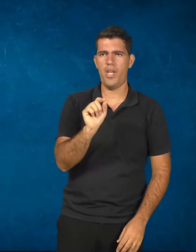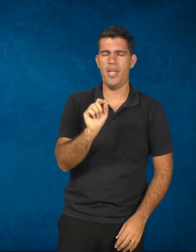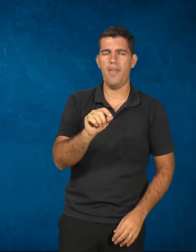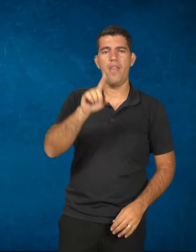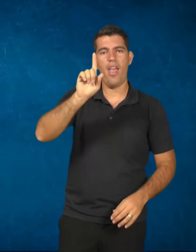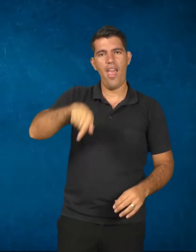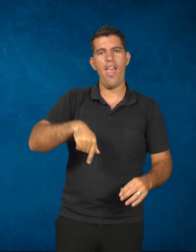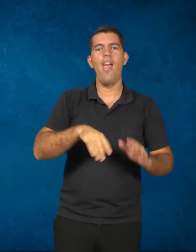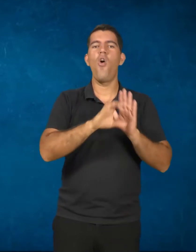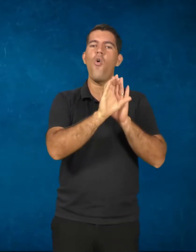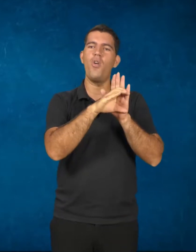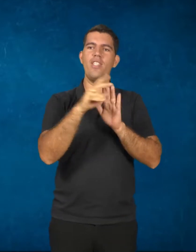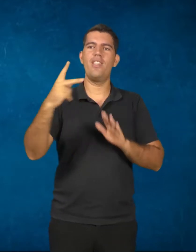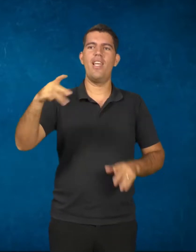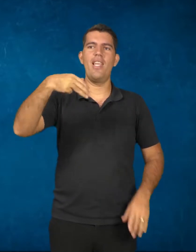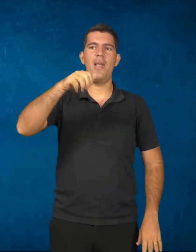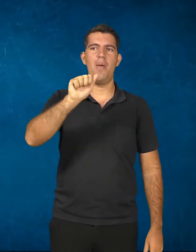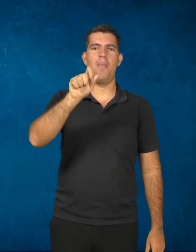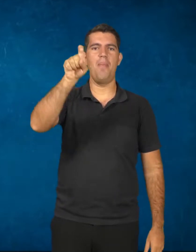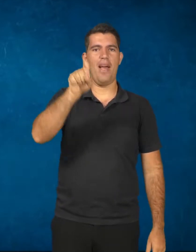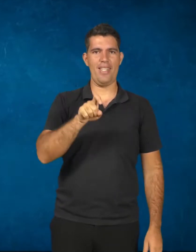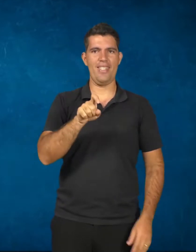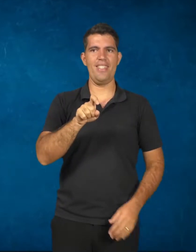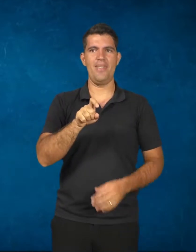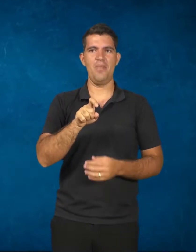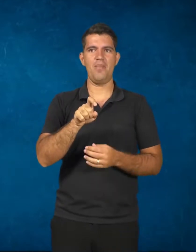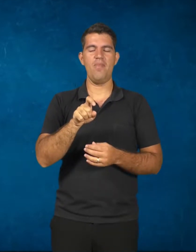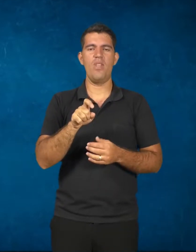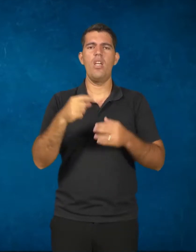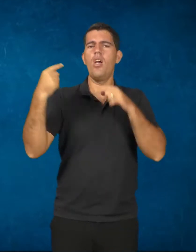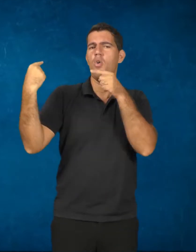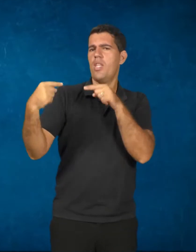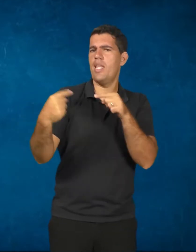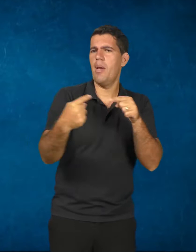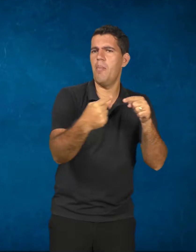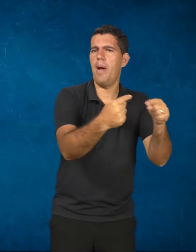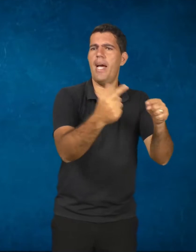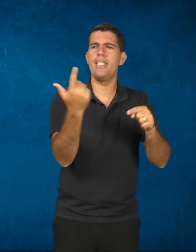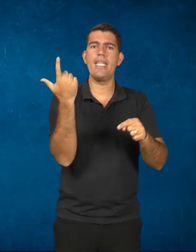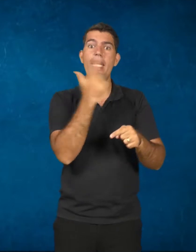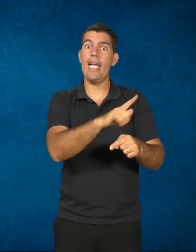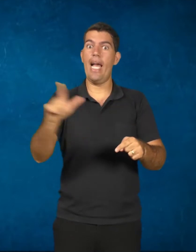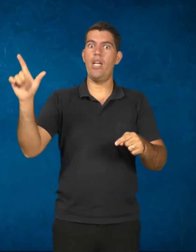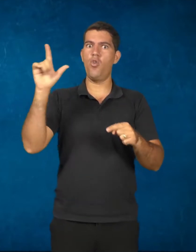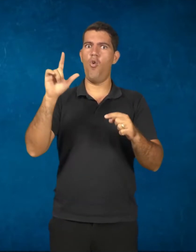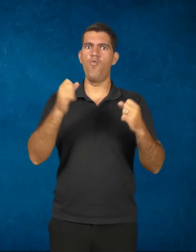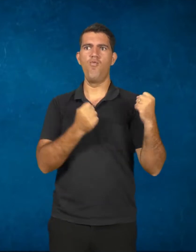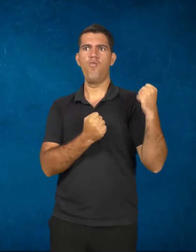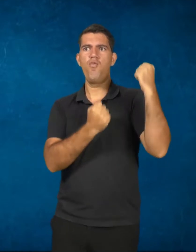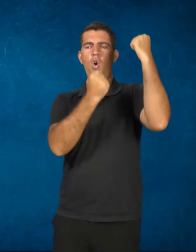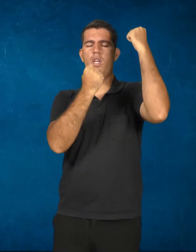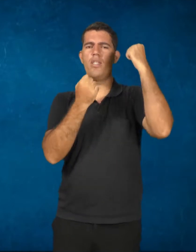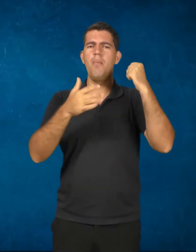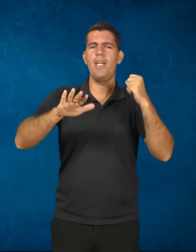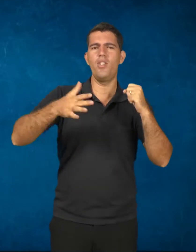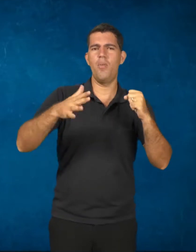conceito marxista. Esse debate ganhou força mais ou menos na década de